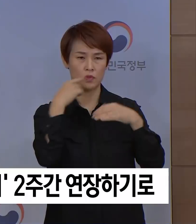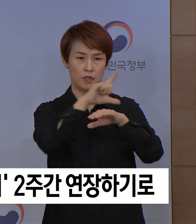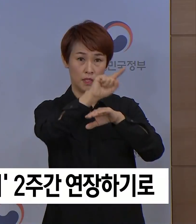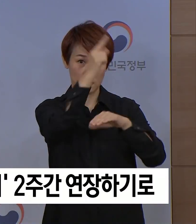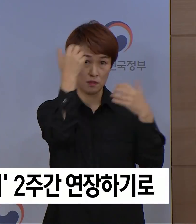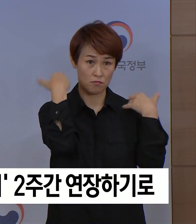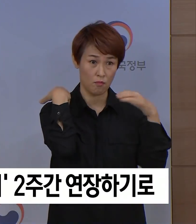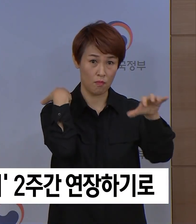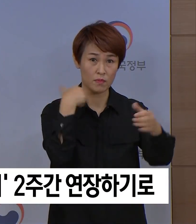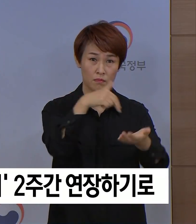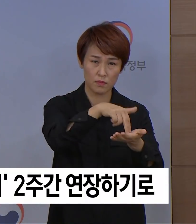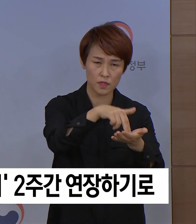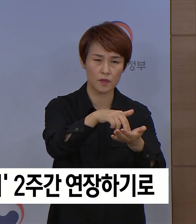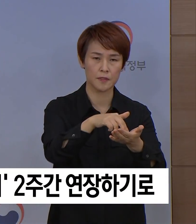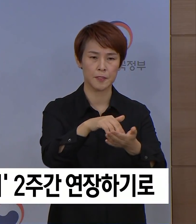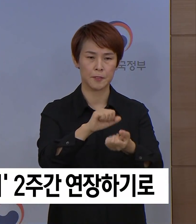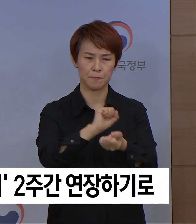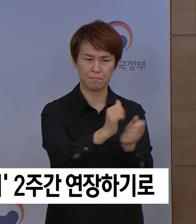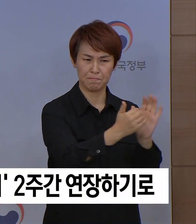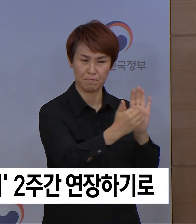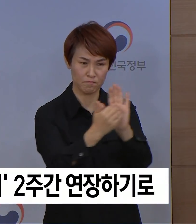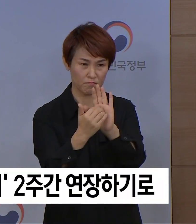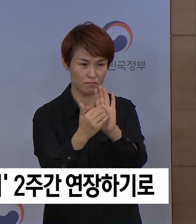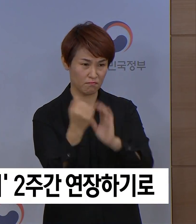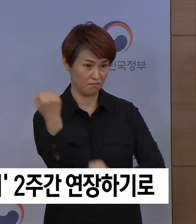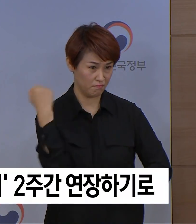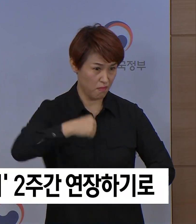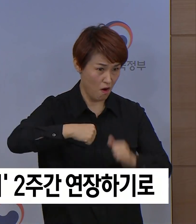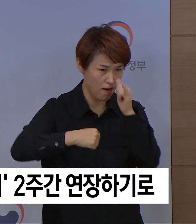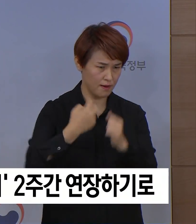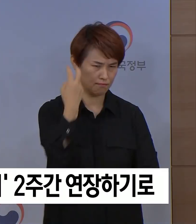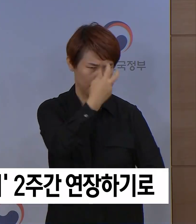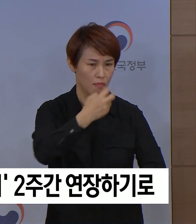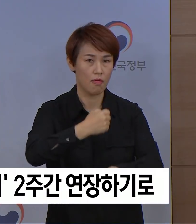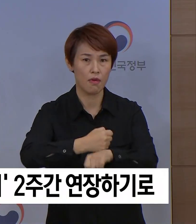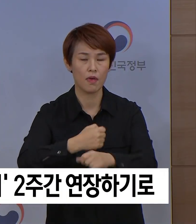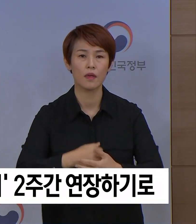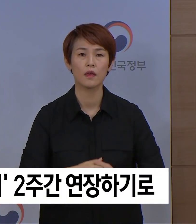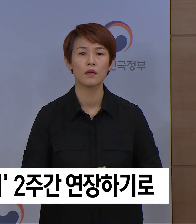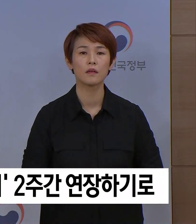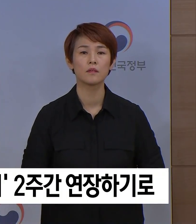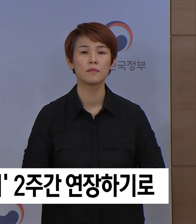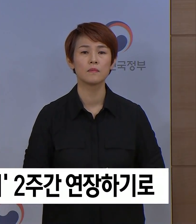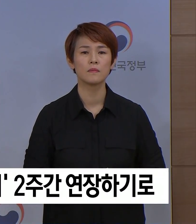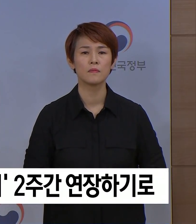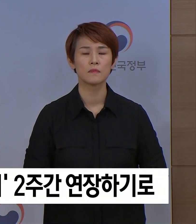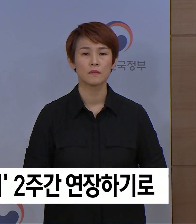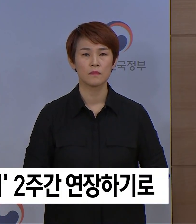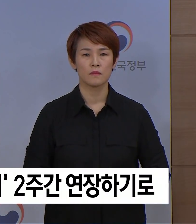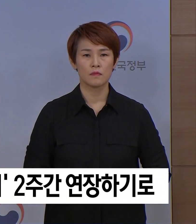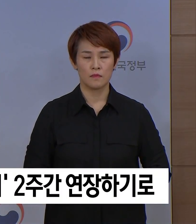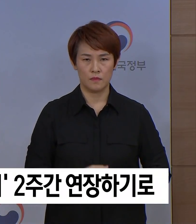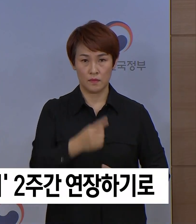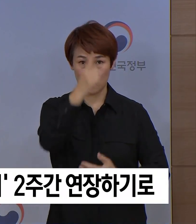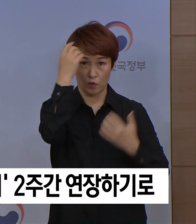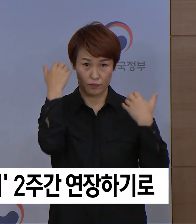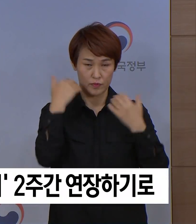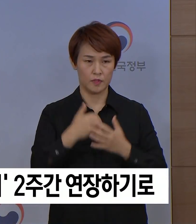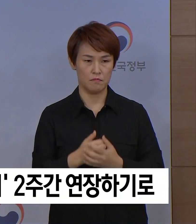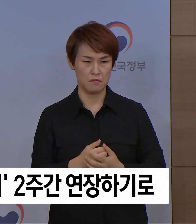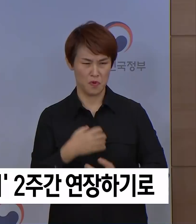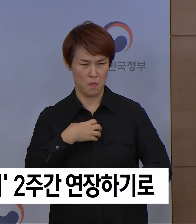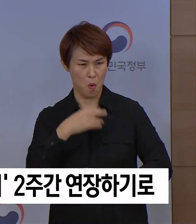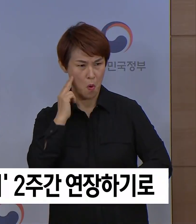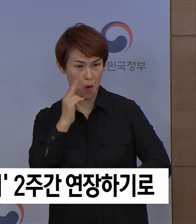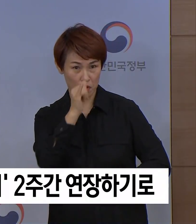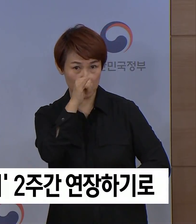방역수칙 위반 시설에 대한 점검을 계속적으로 실시하겠습니다. 보건당국은 고위험시설에